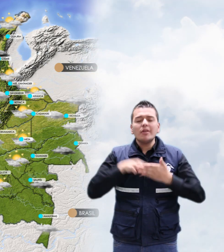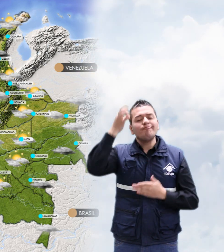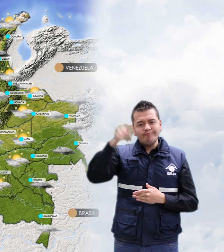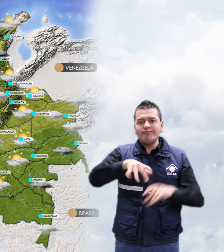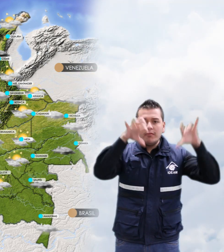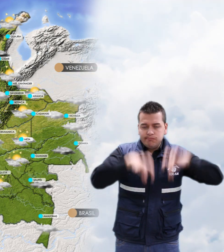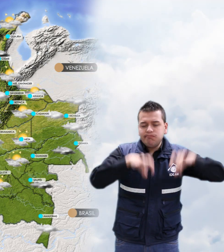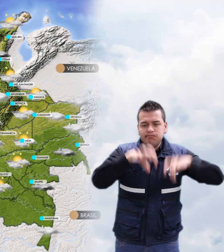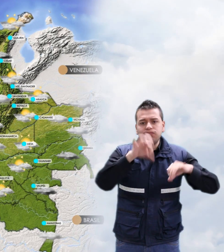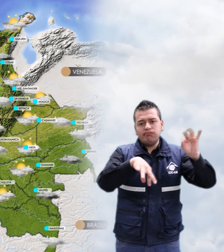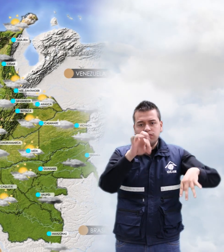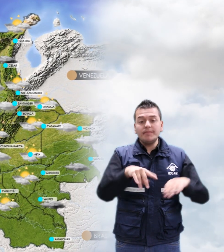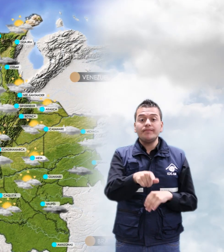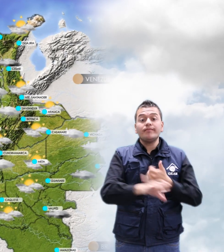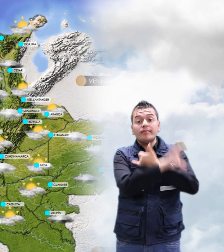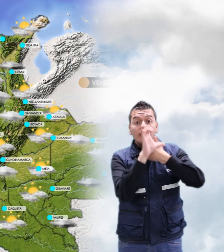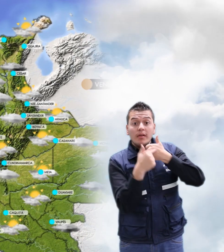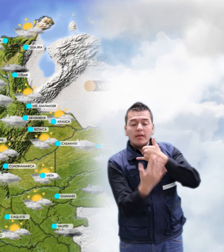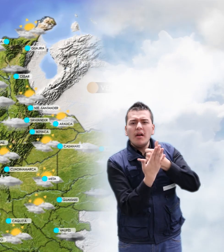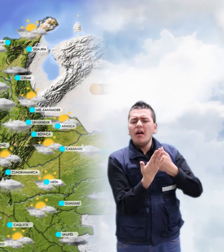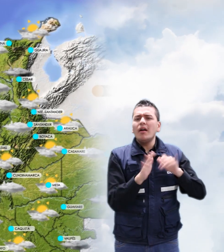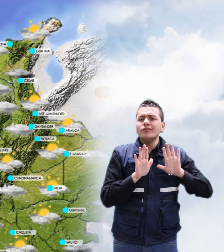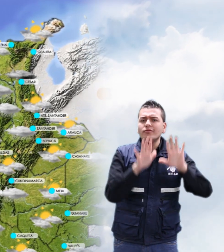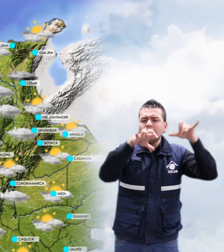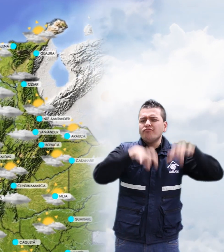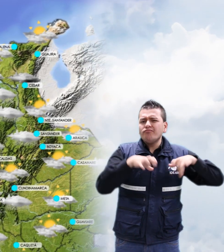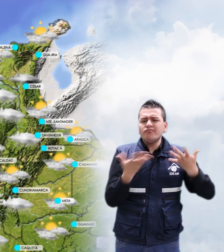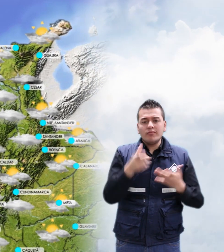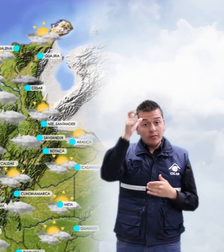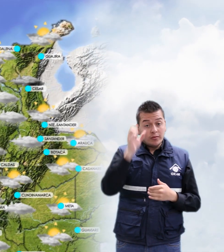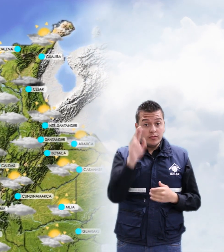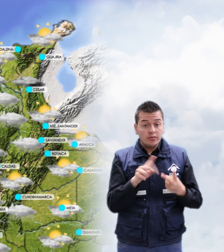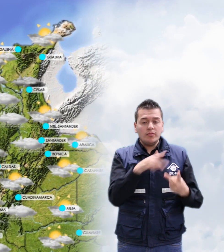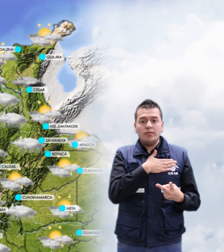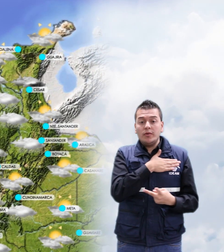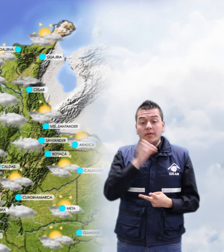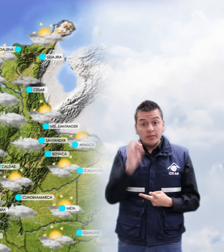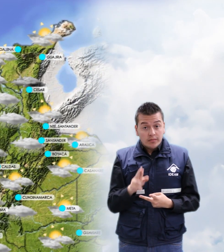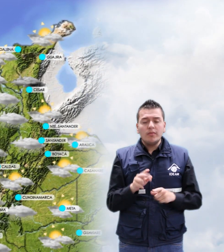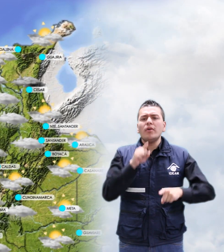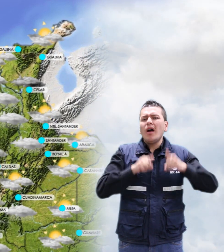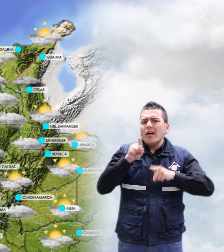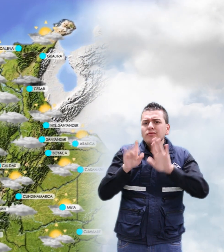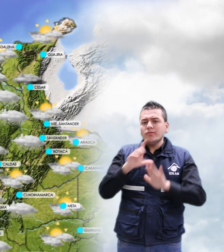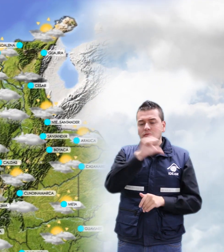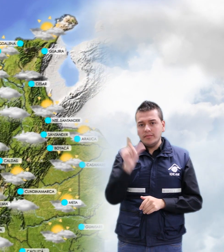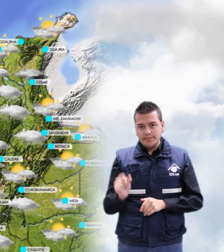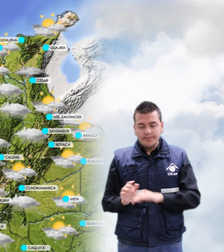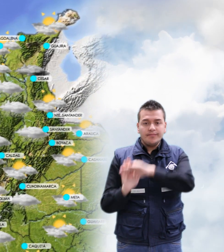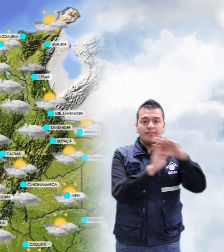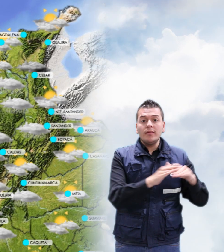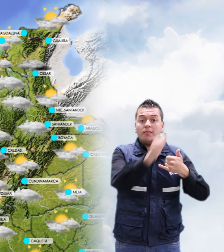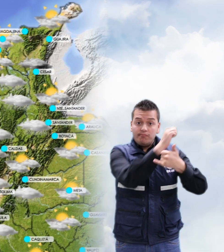algunas lluvias. En la región caribe lluvias en zonas del sur de Córdoba, sur de Bolívar y sectores de Cesar. Para la